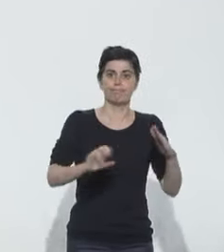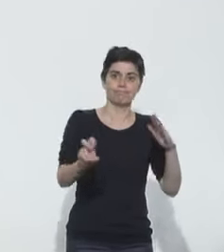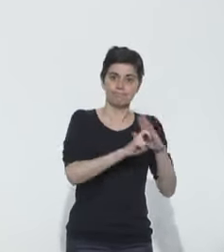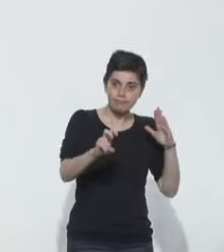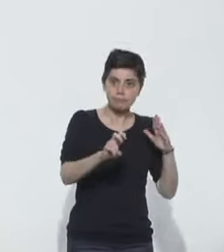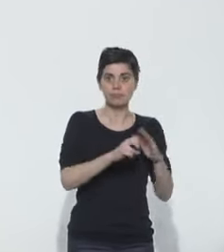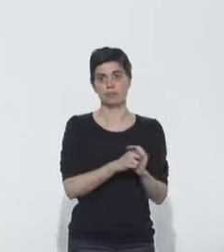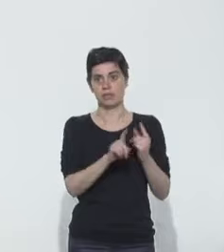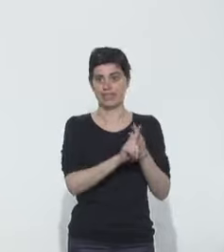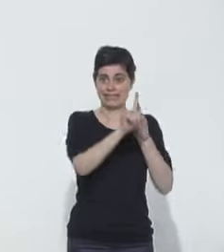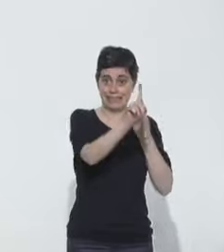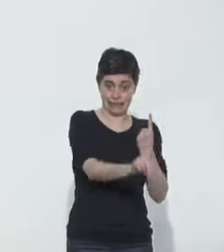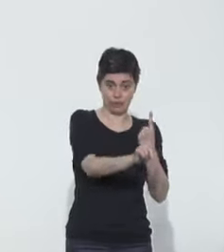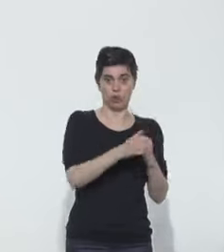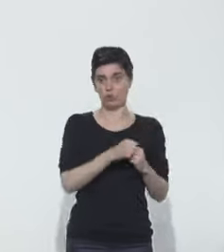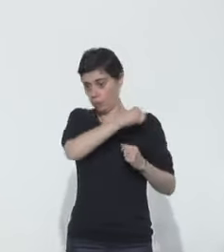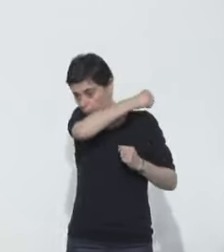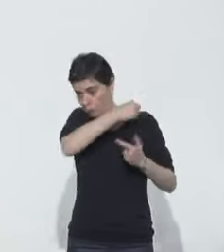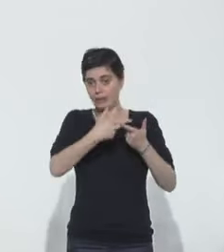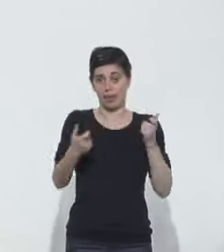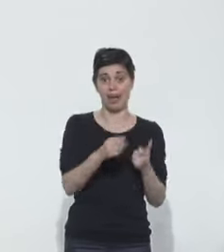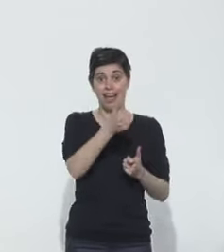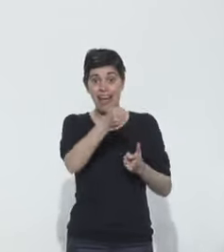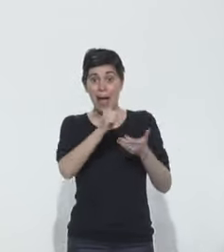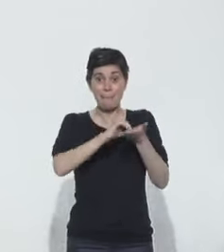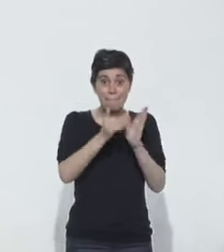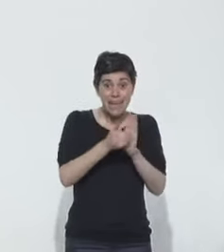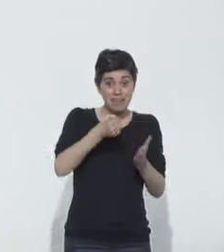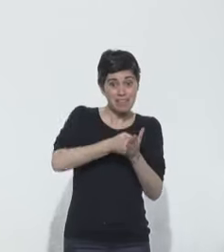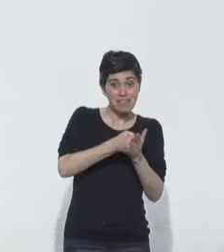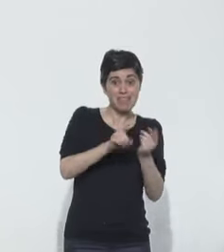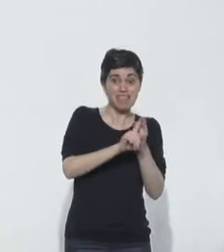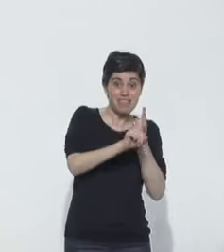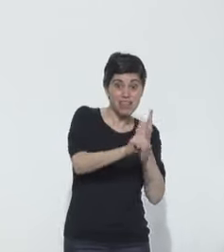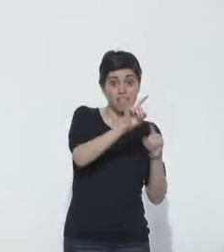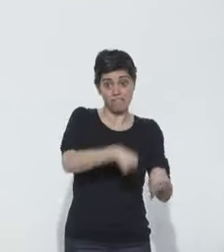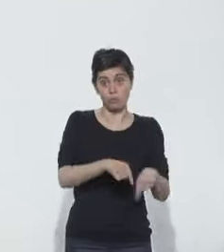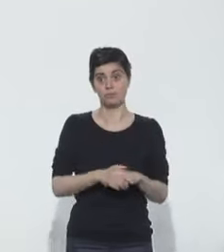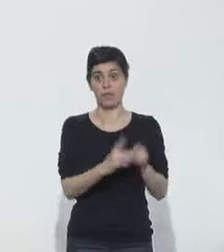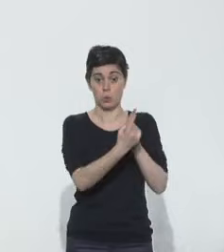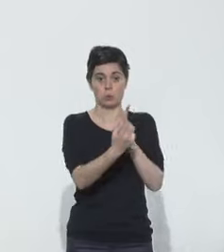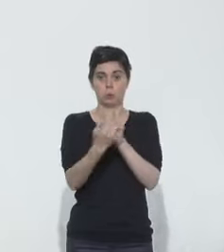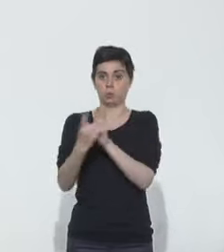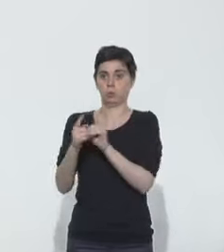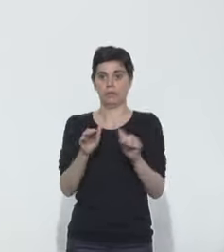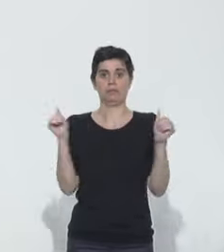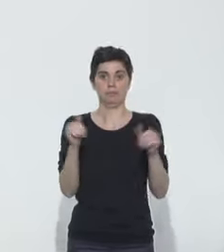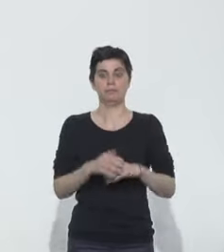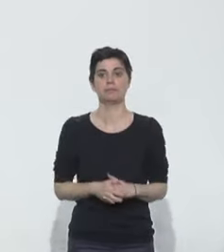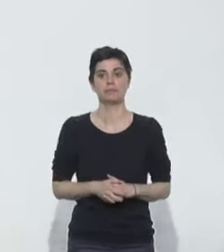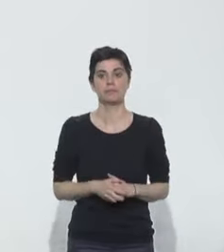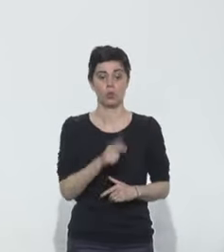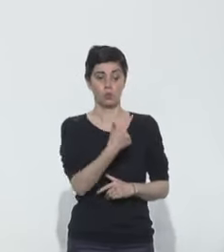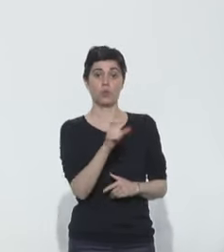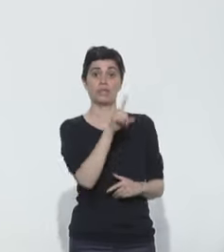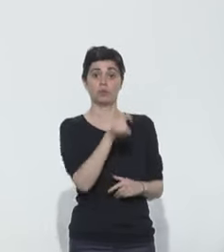barrières, en faisant attention à la distance entre nous, au moins un mètre, et en réduisant tous les jours nos contacts. Deux questions pour VL Média. Le